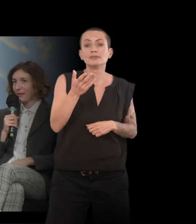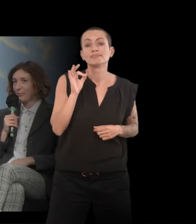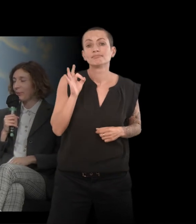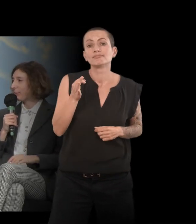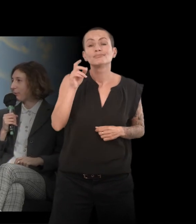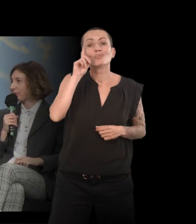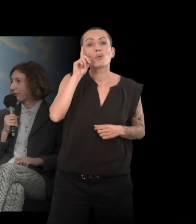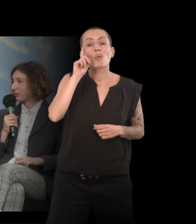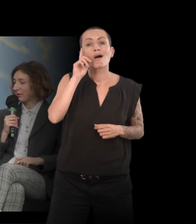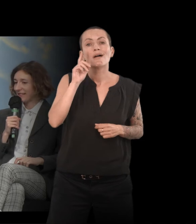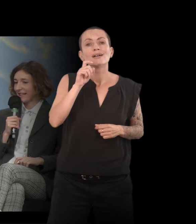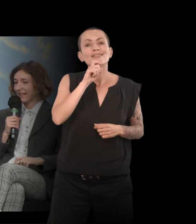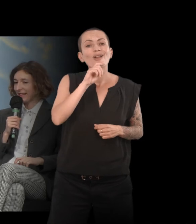pour rebondir sur ce que disait Claire,